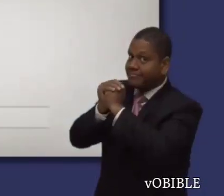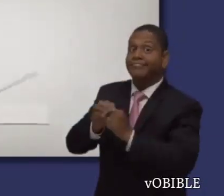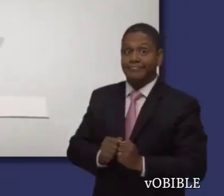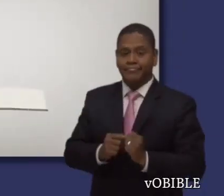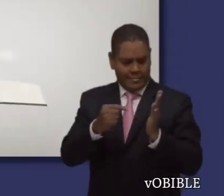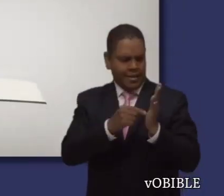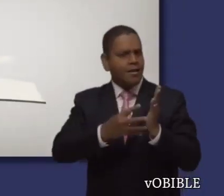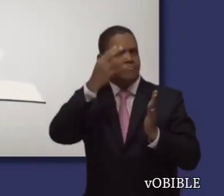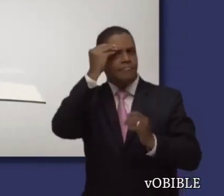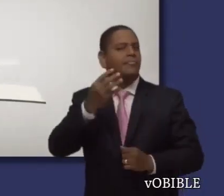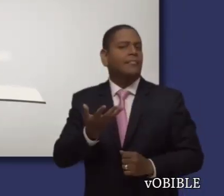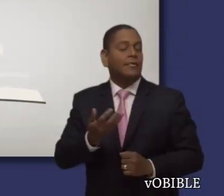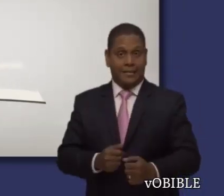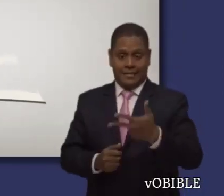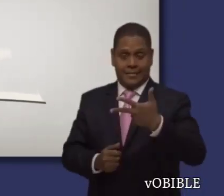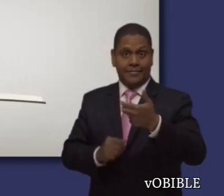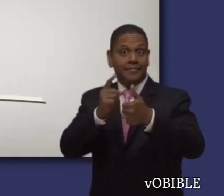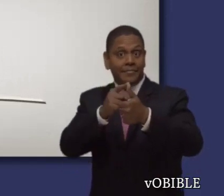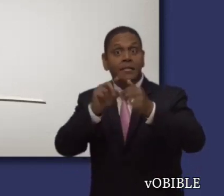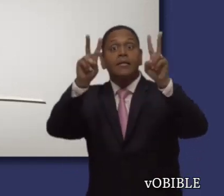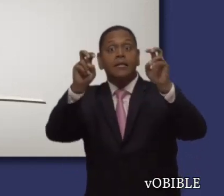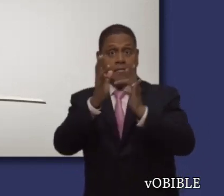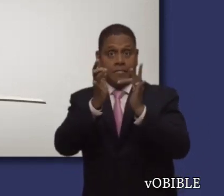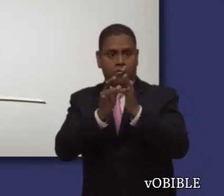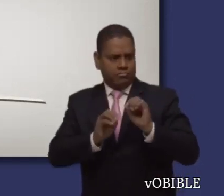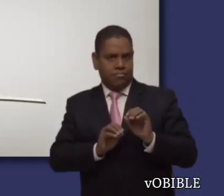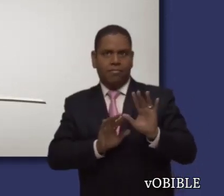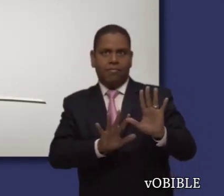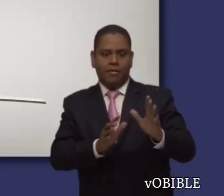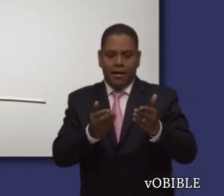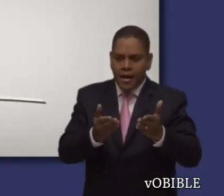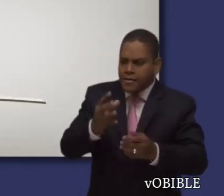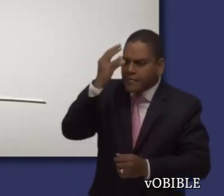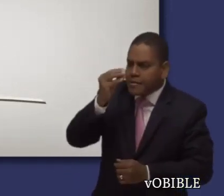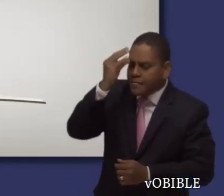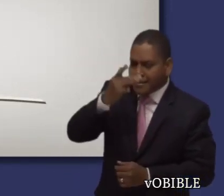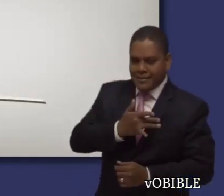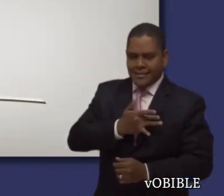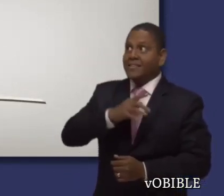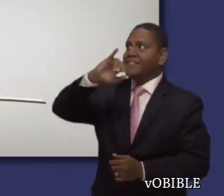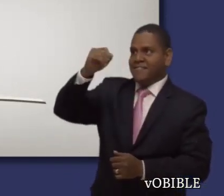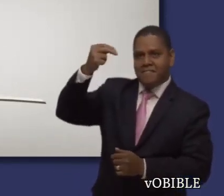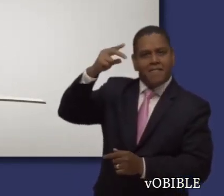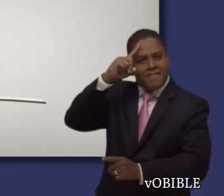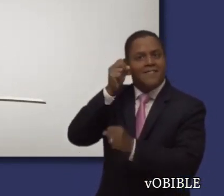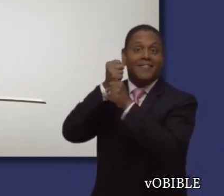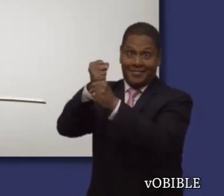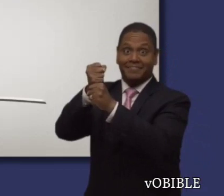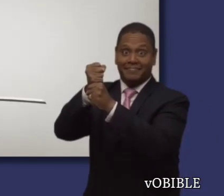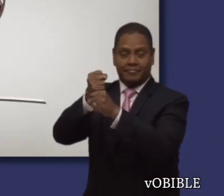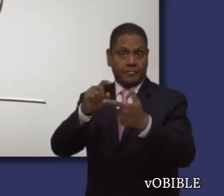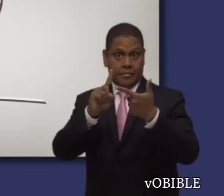Cuando lea la segunda carta de Pedro, fíjese en que la transfiguración de Cristo fortalece nuestra fe en las profecías